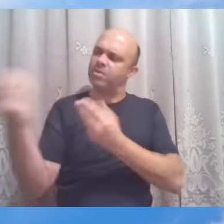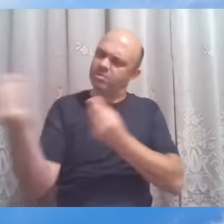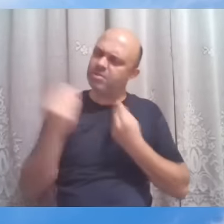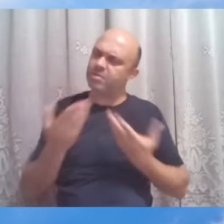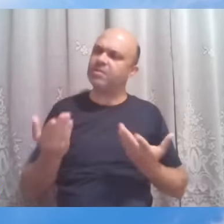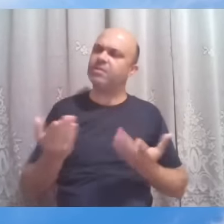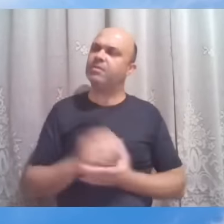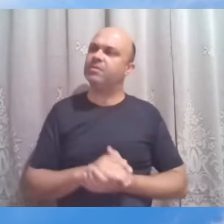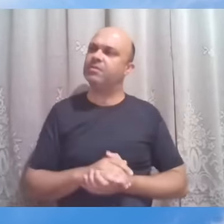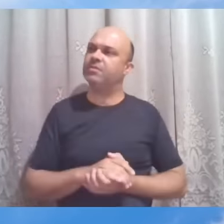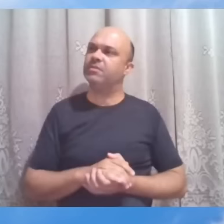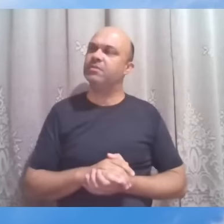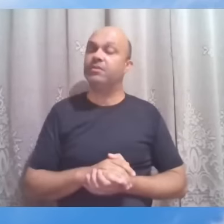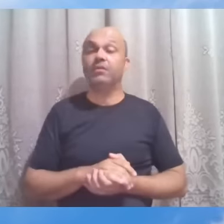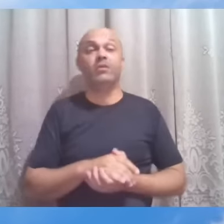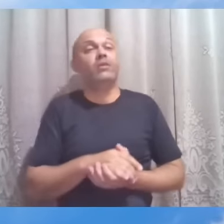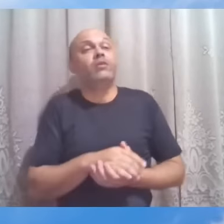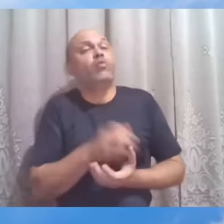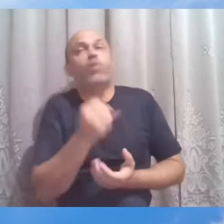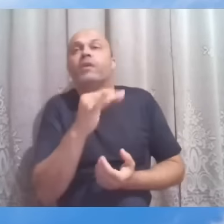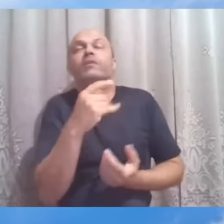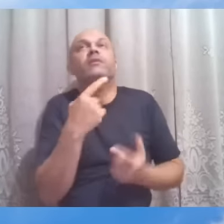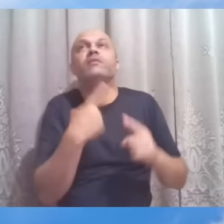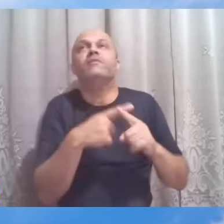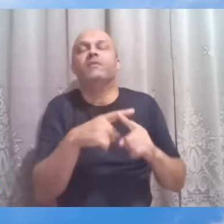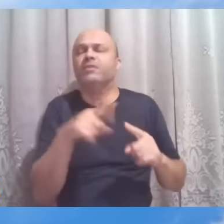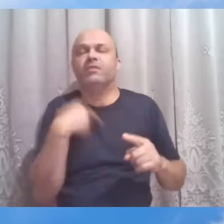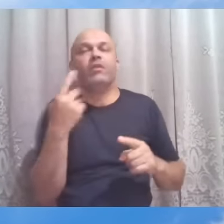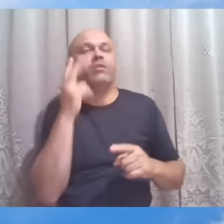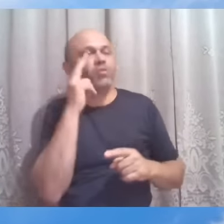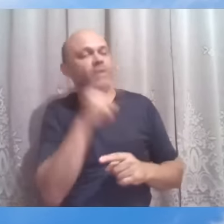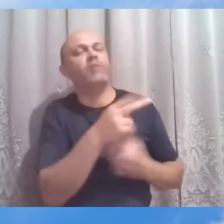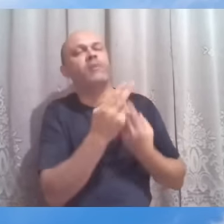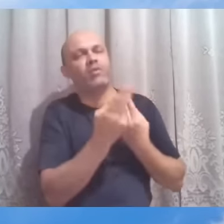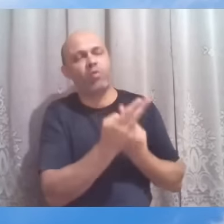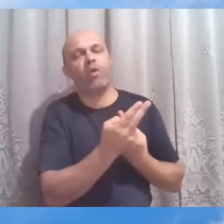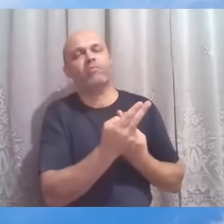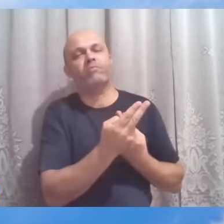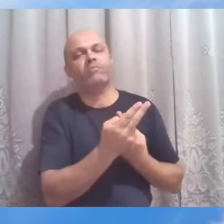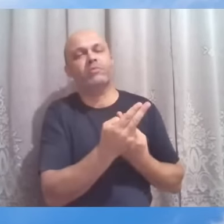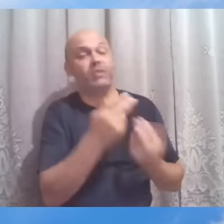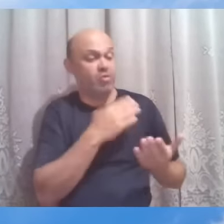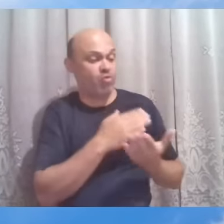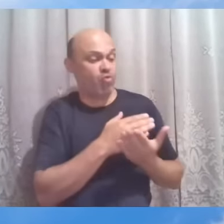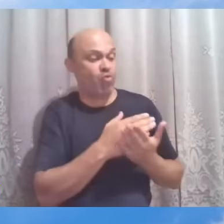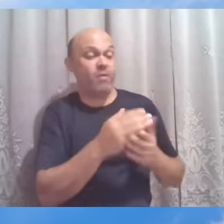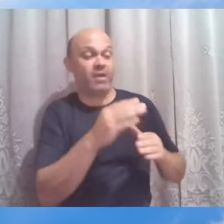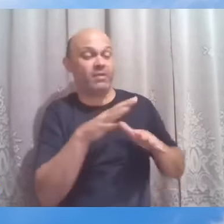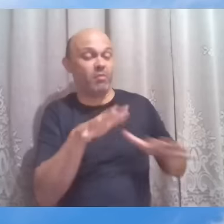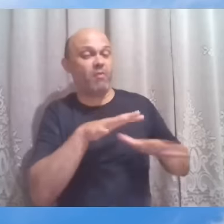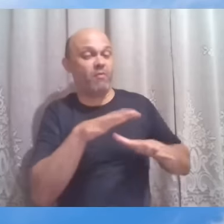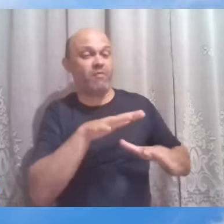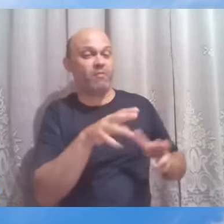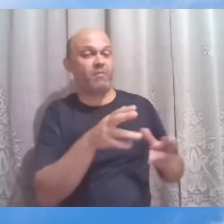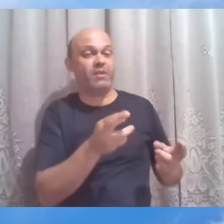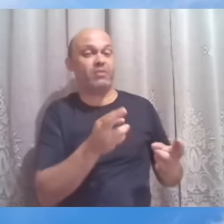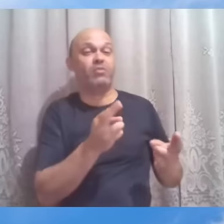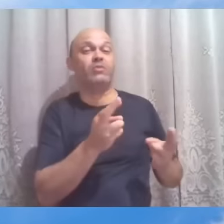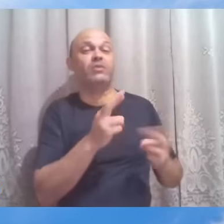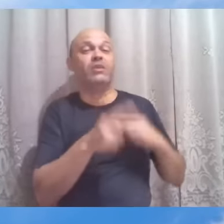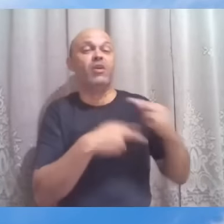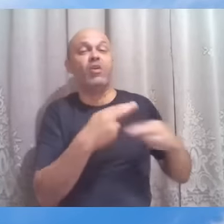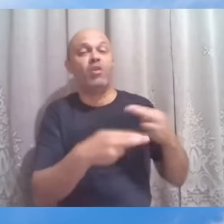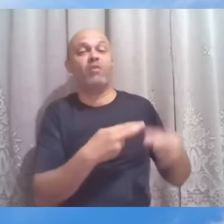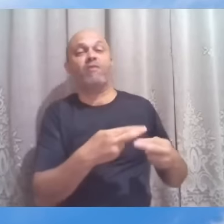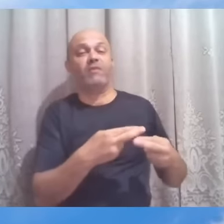E quantas vezes a gente não olha assim para os outros. Começa um movimento de renovação e a gente já puxa a ficha. Vai